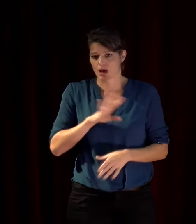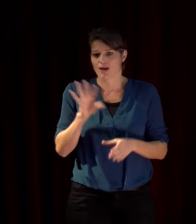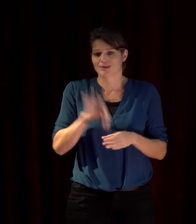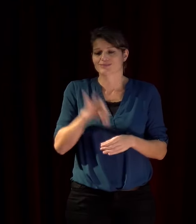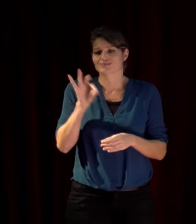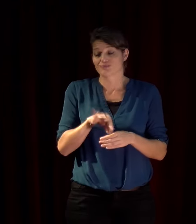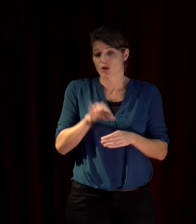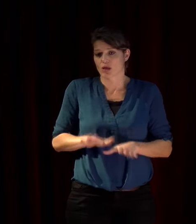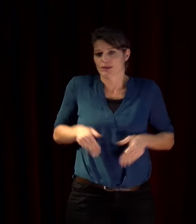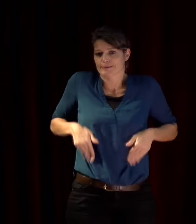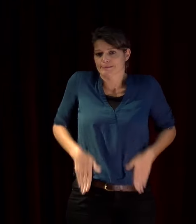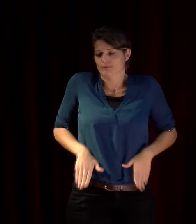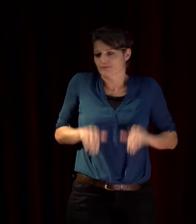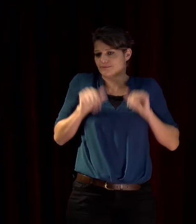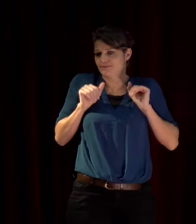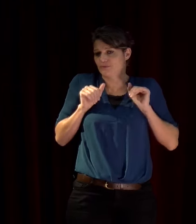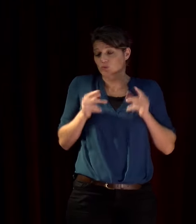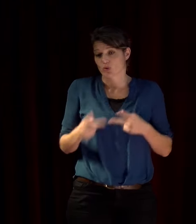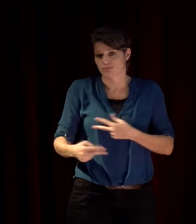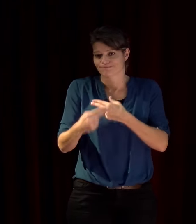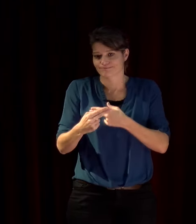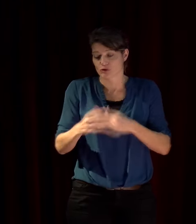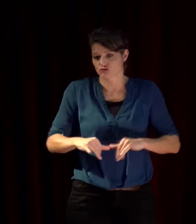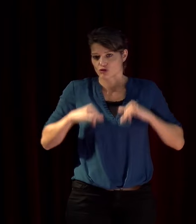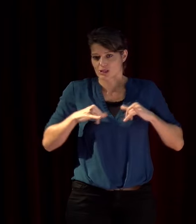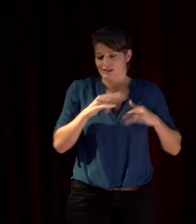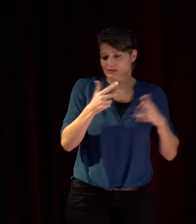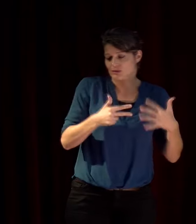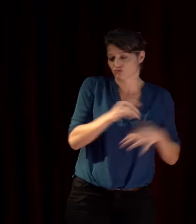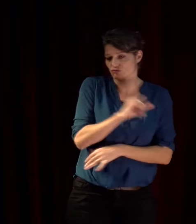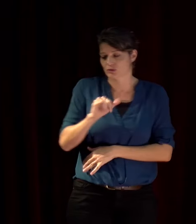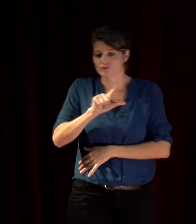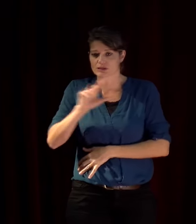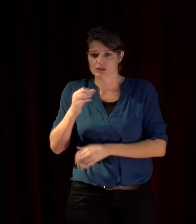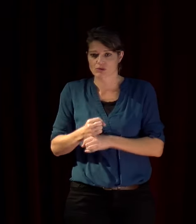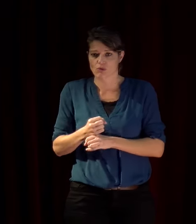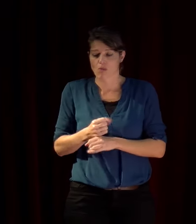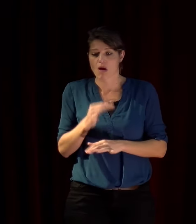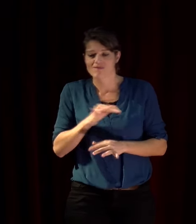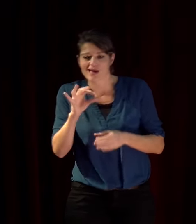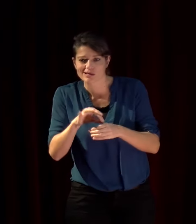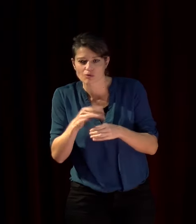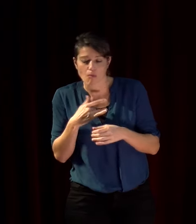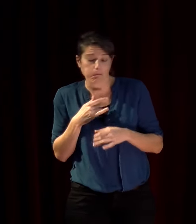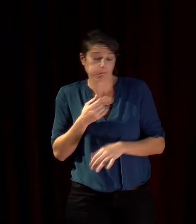des 18-25 ans qui marquent un total désintérêt pour les élections